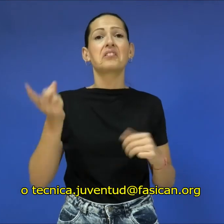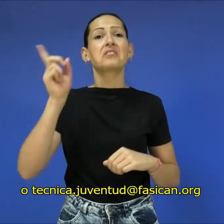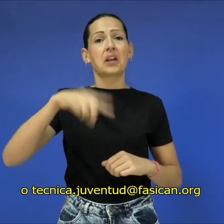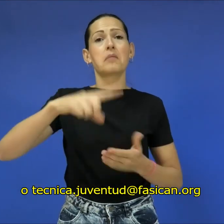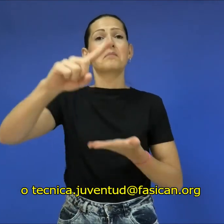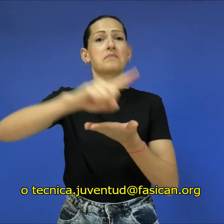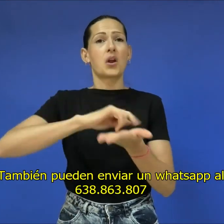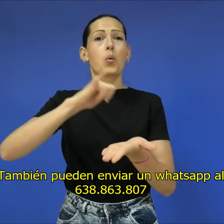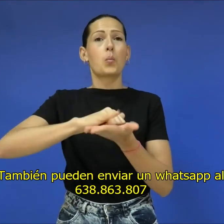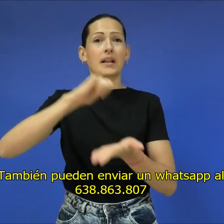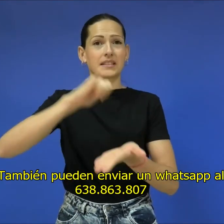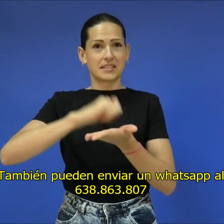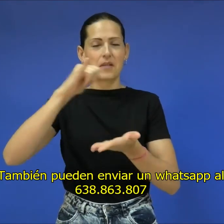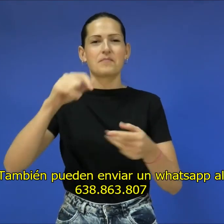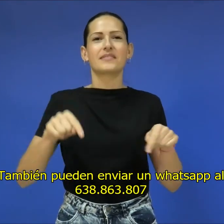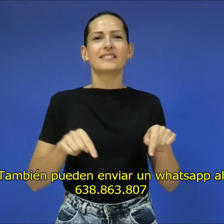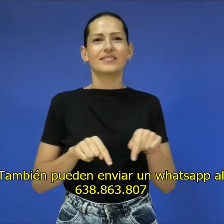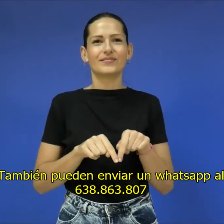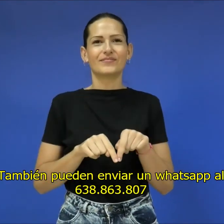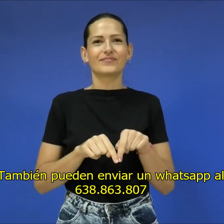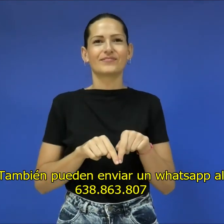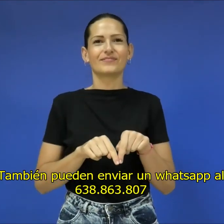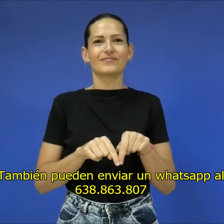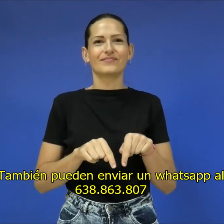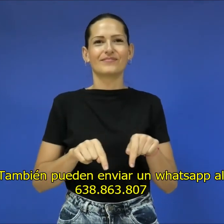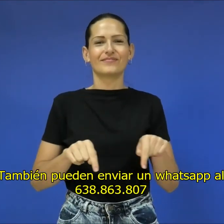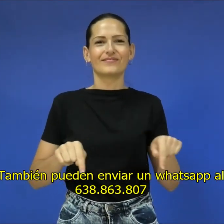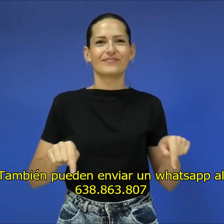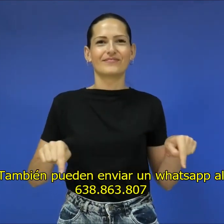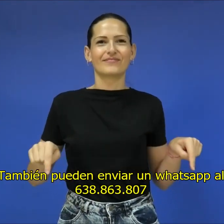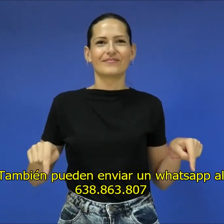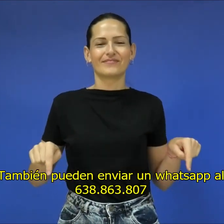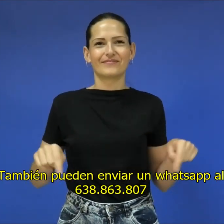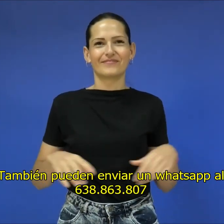También pueden enviar un WhatsApp al... Gracias. Gracias. Gracias.